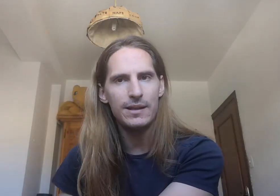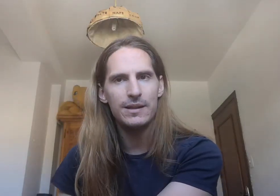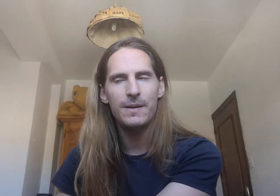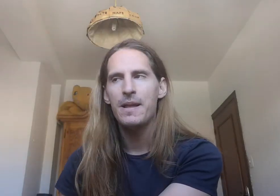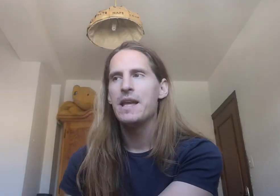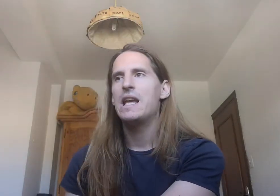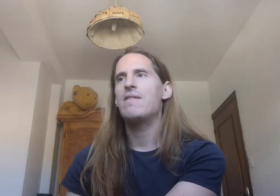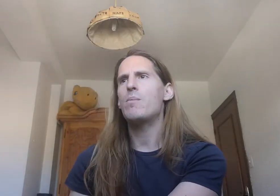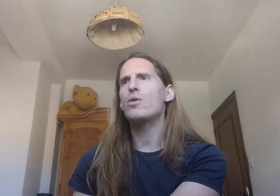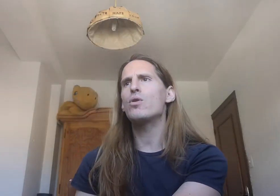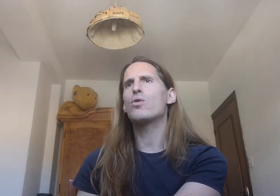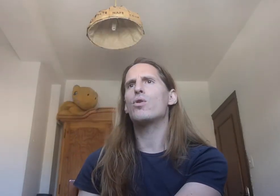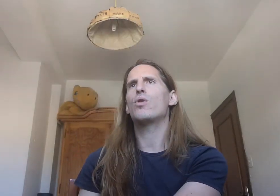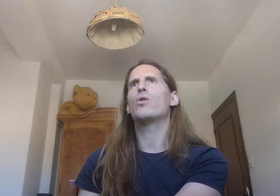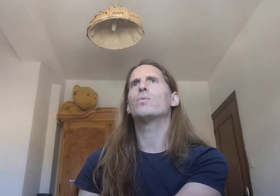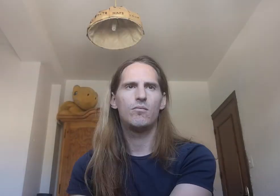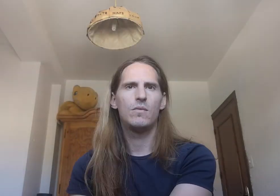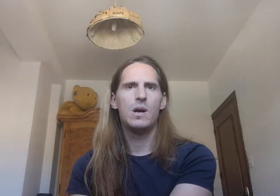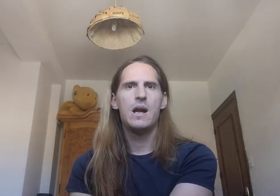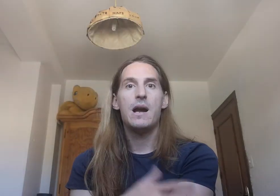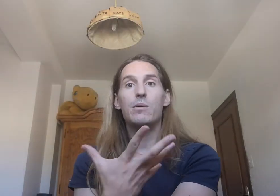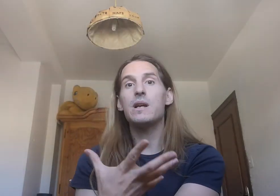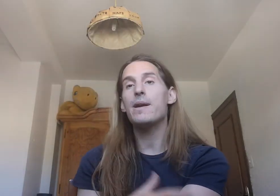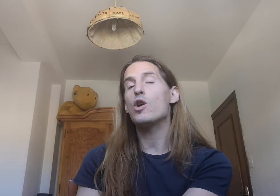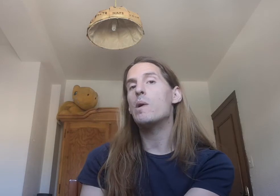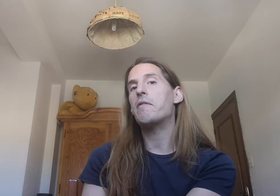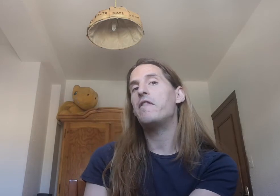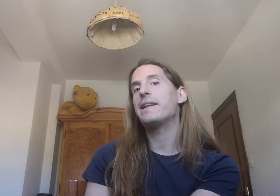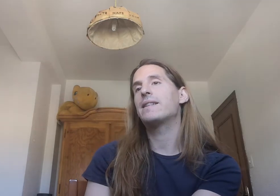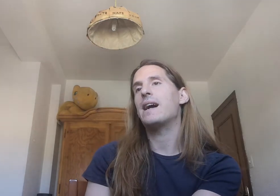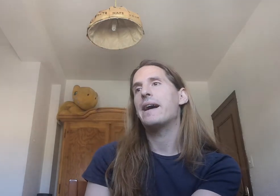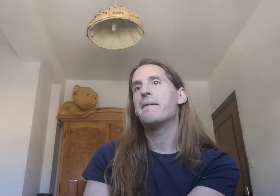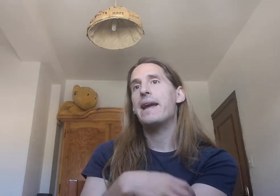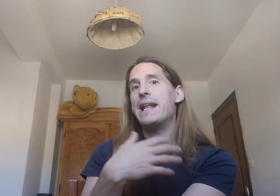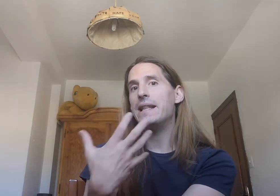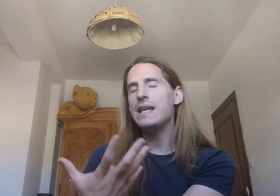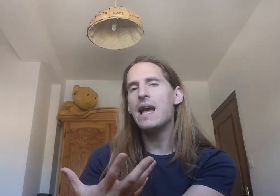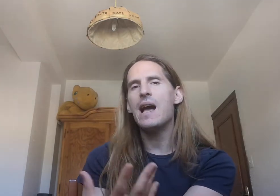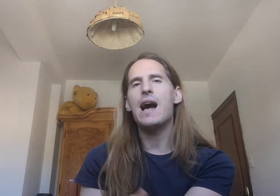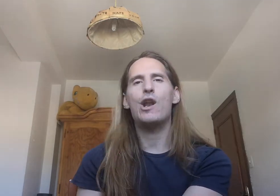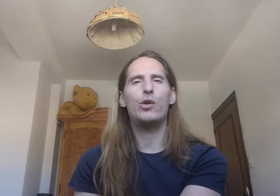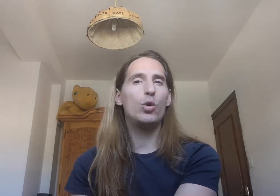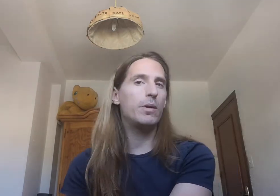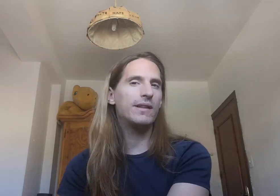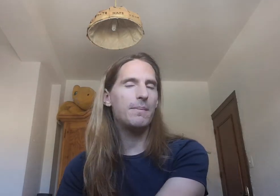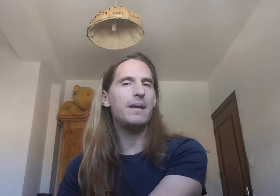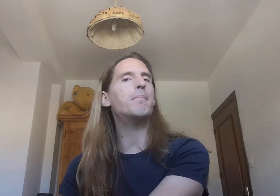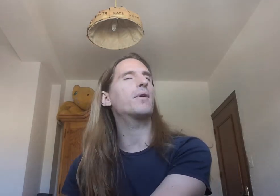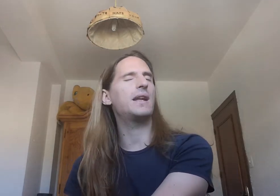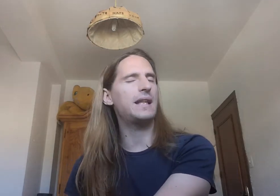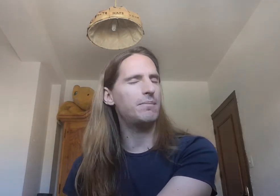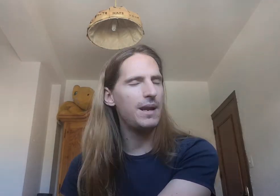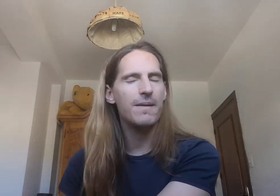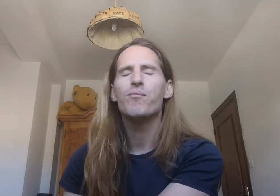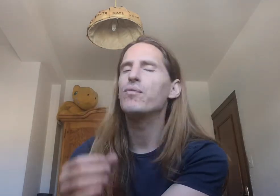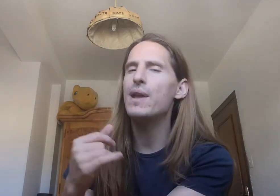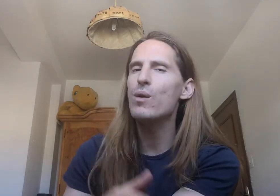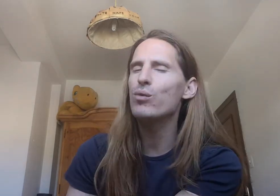y vámonos con vamos a ver cómo afecta el día a los números también porque también del 1